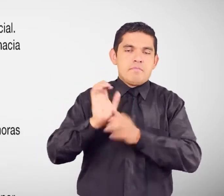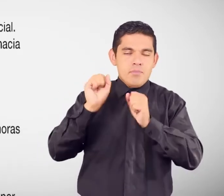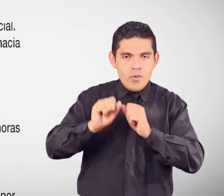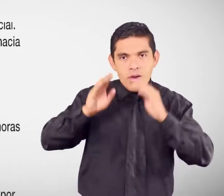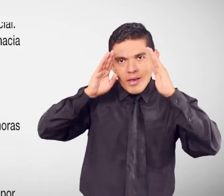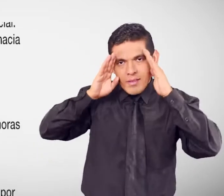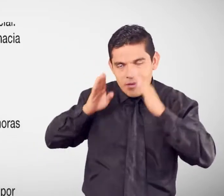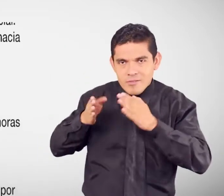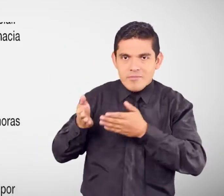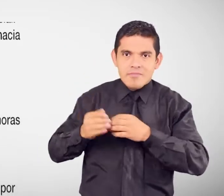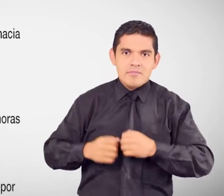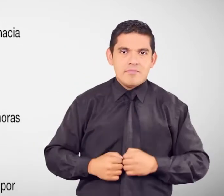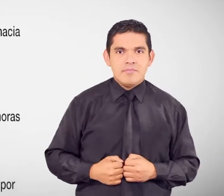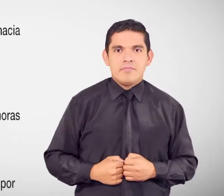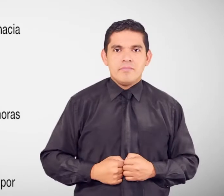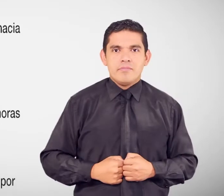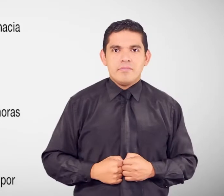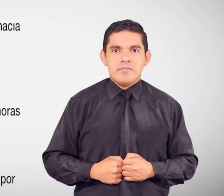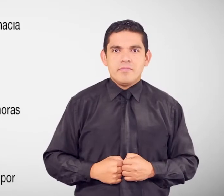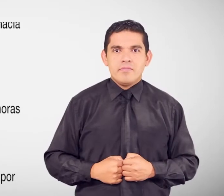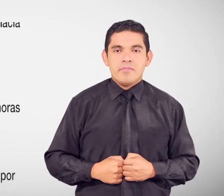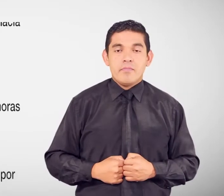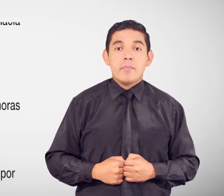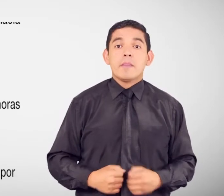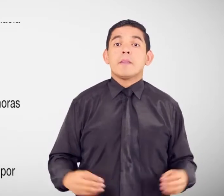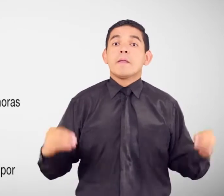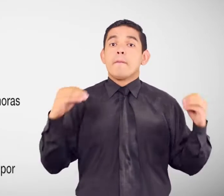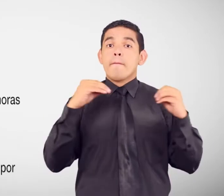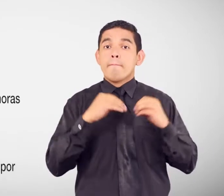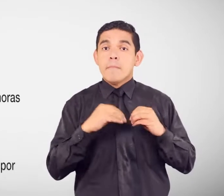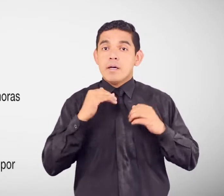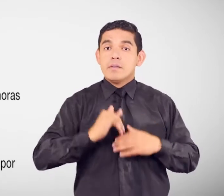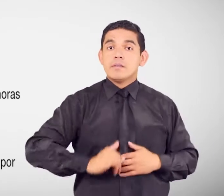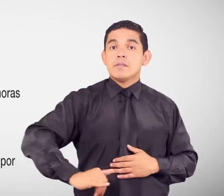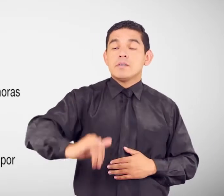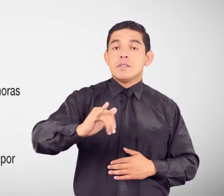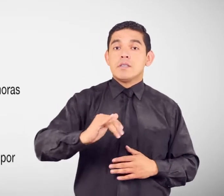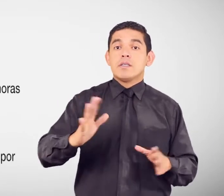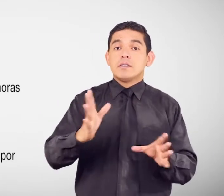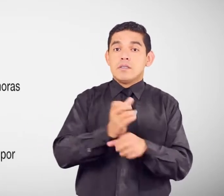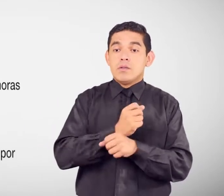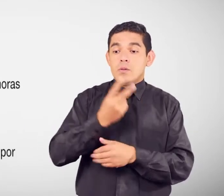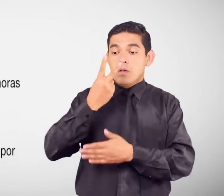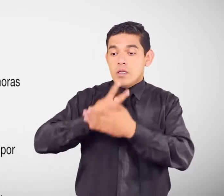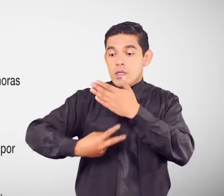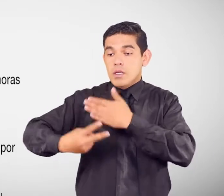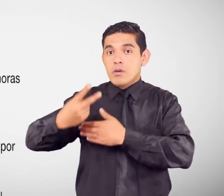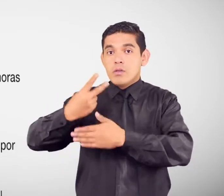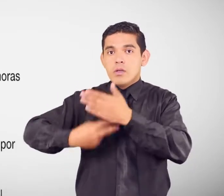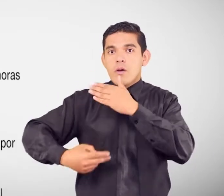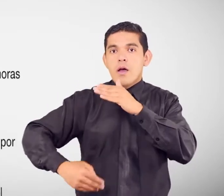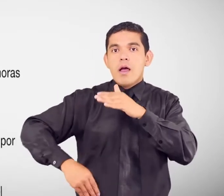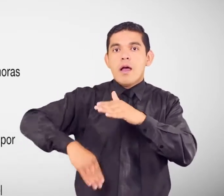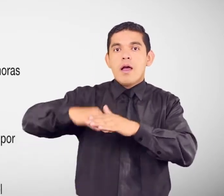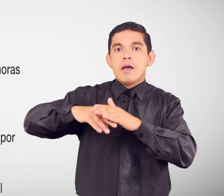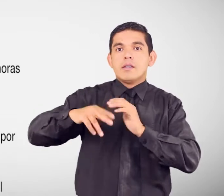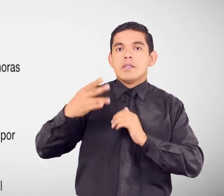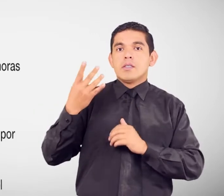Ecuatoriano de Seguridad Social Además se puede extender el seguro Hacia los hijos hasta los 18 años de edad